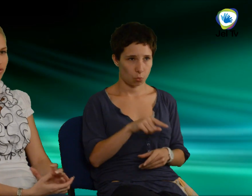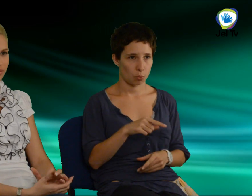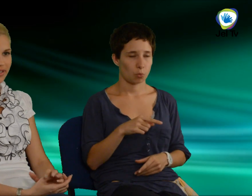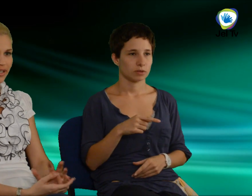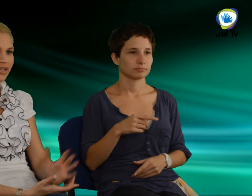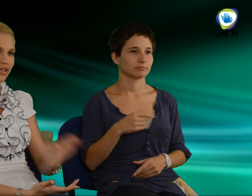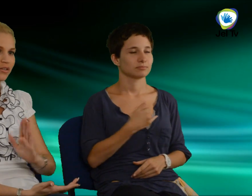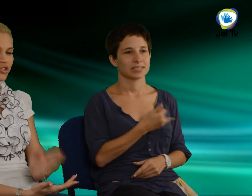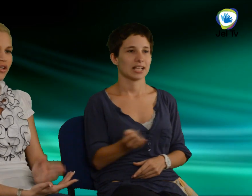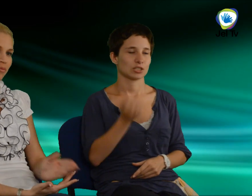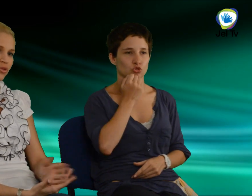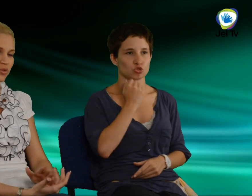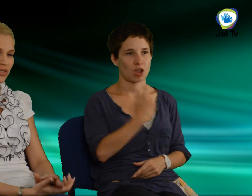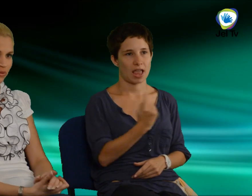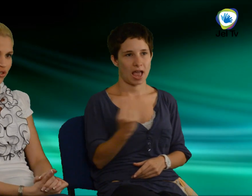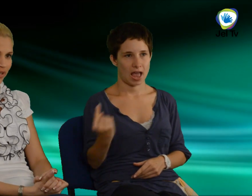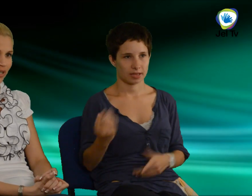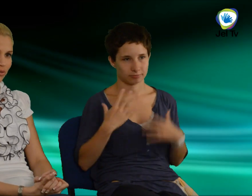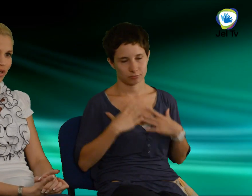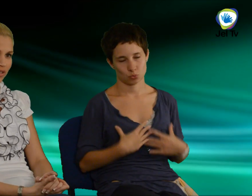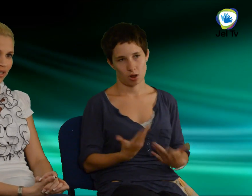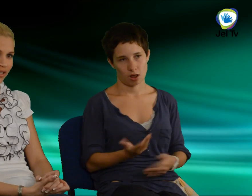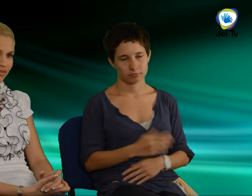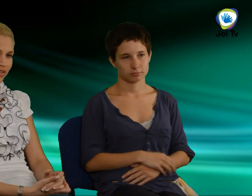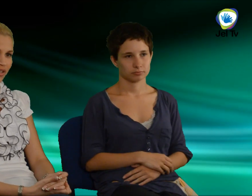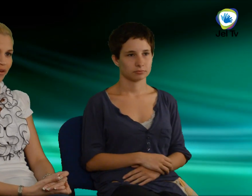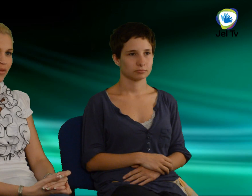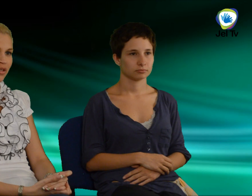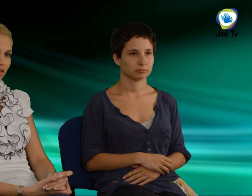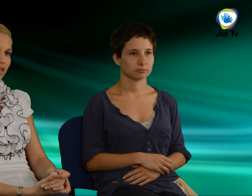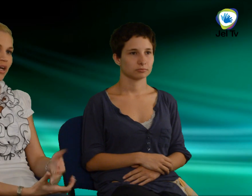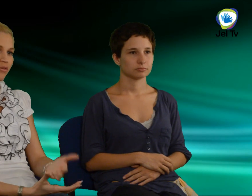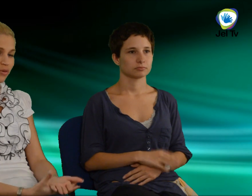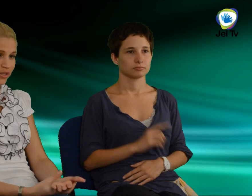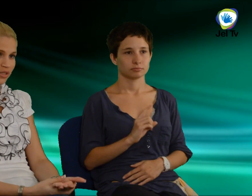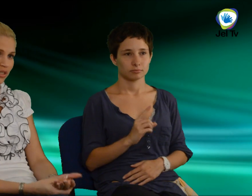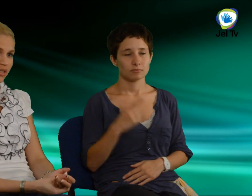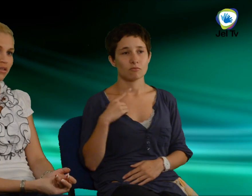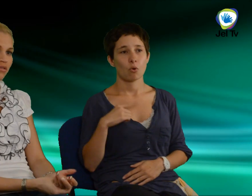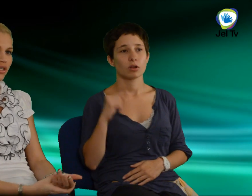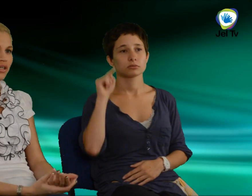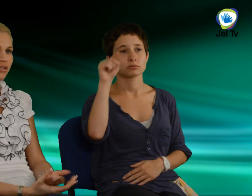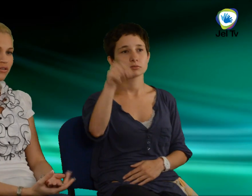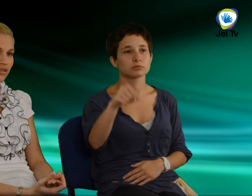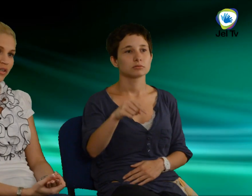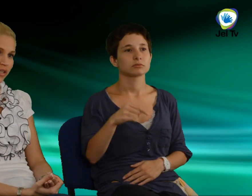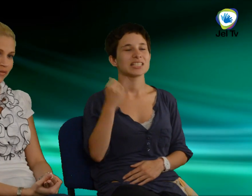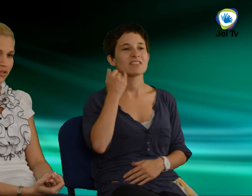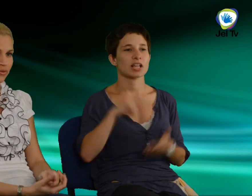mindenkinek a saját produkció, a saját ruhát kellett vinni. De volt kint egy divattervező,